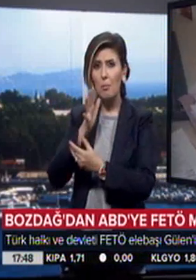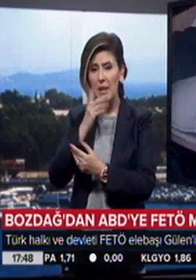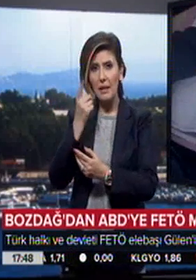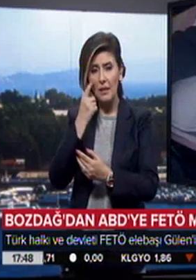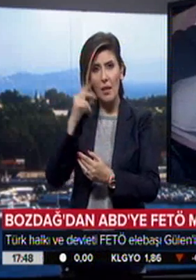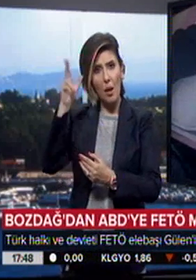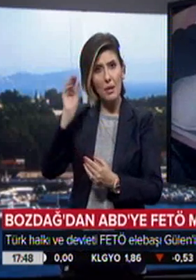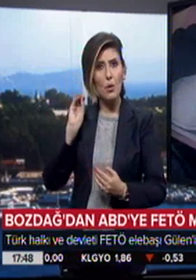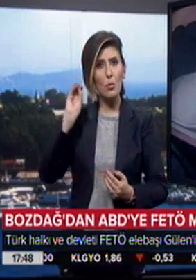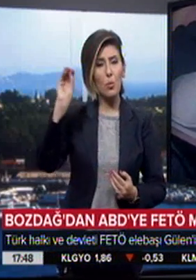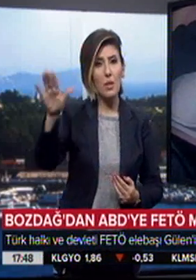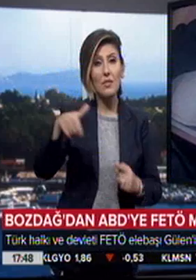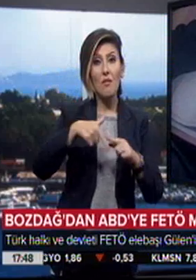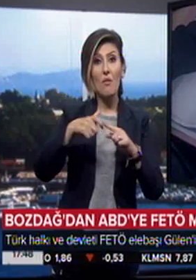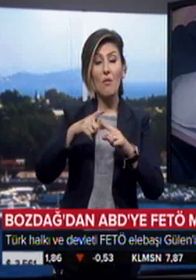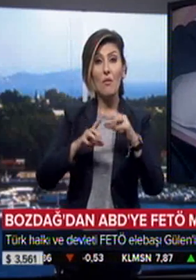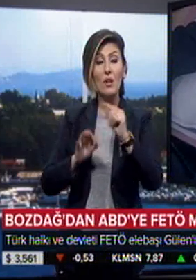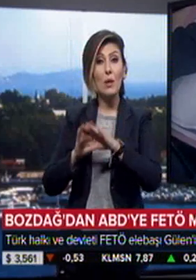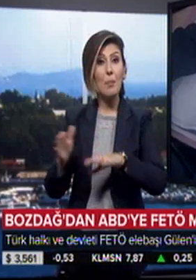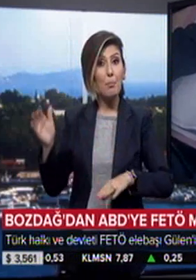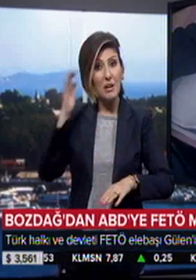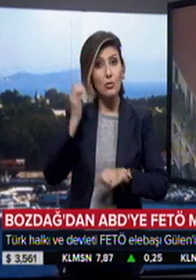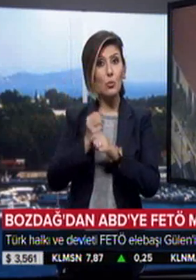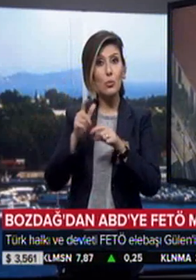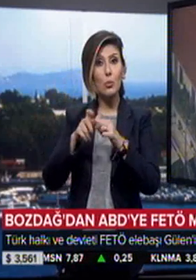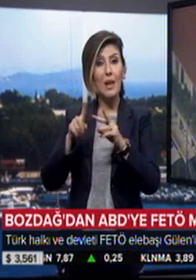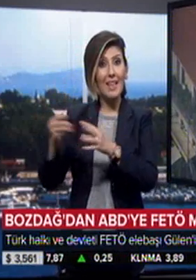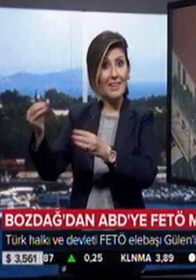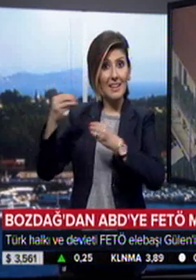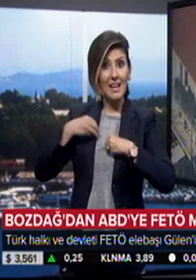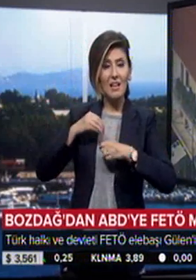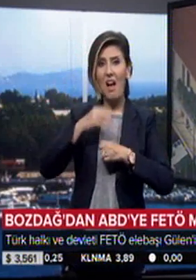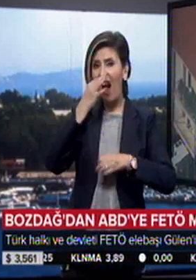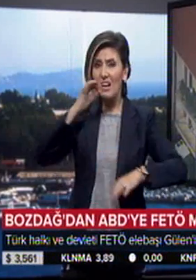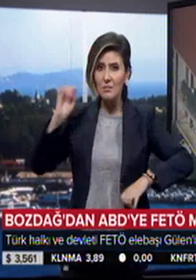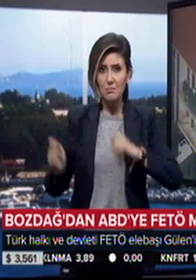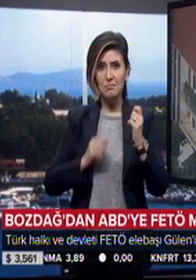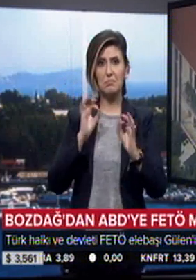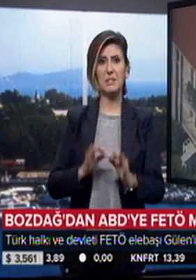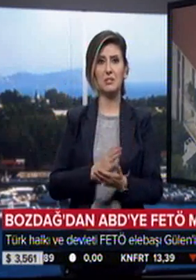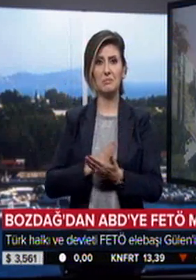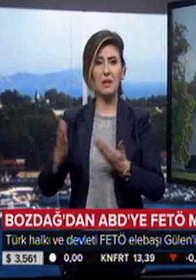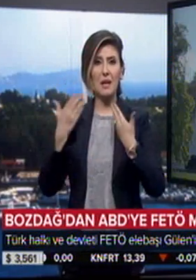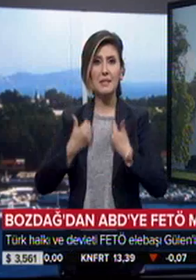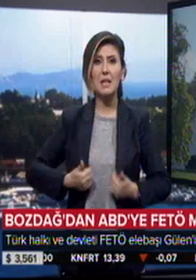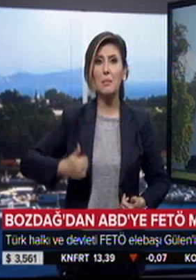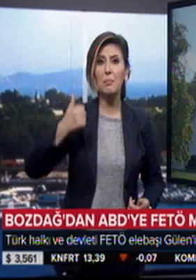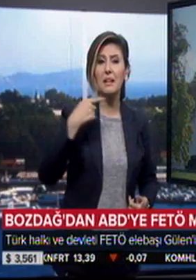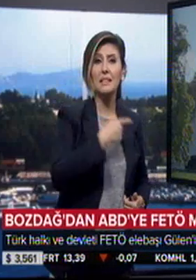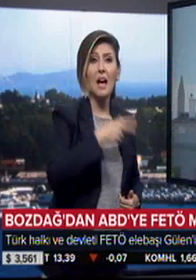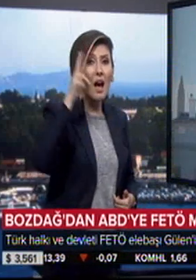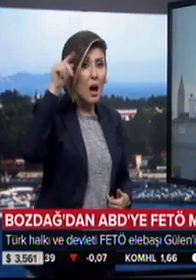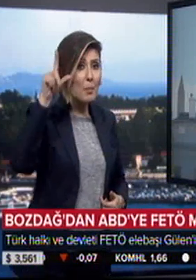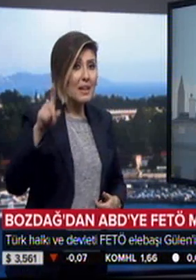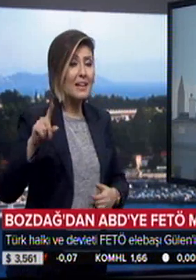Birleşik Devletleri'ne yollandı. FETÖ ele başı Fethullah Gülen'in iadesi için Ankara yeniden harekete geçti. Adalet Bakanı Bekir Bozdağ,